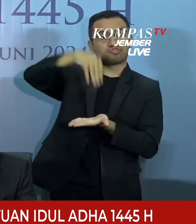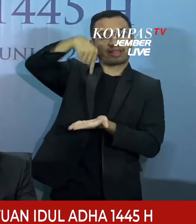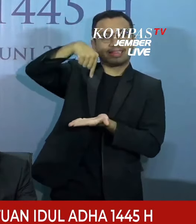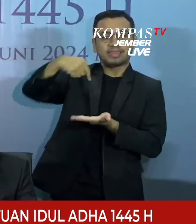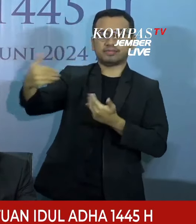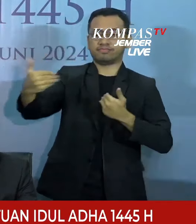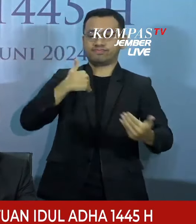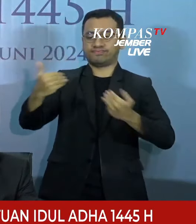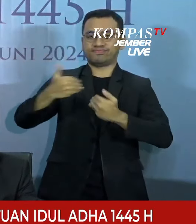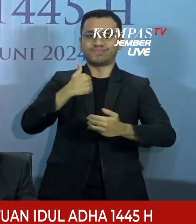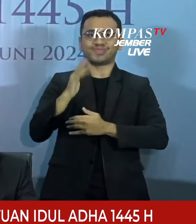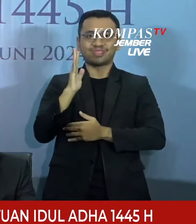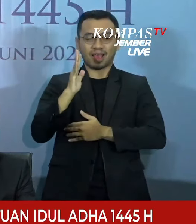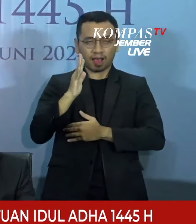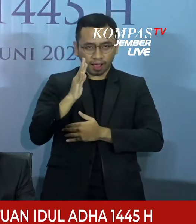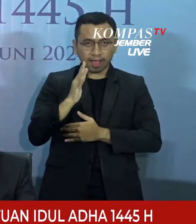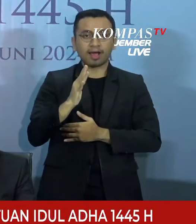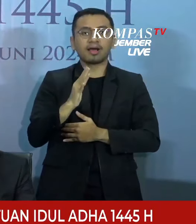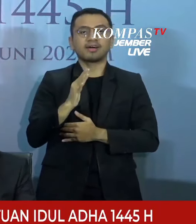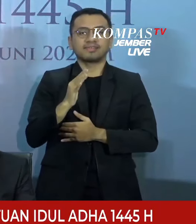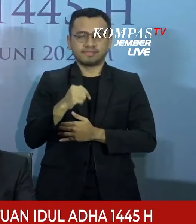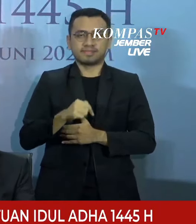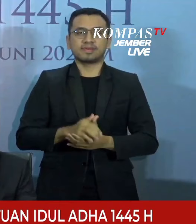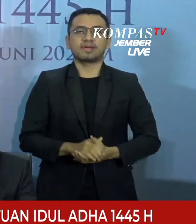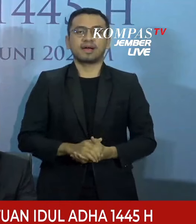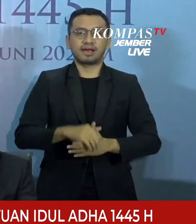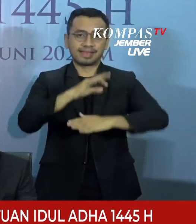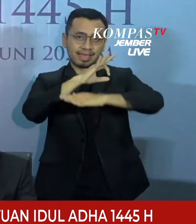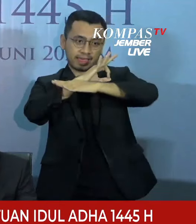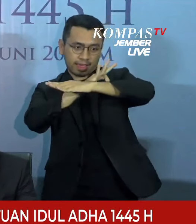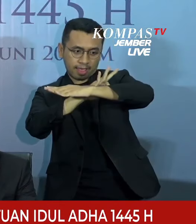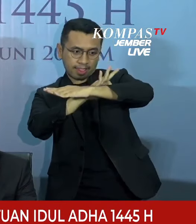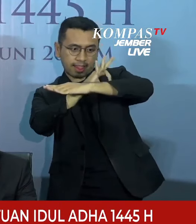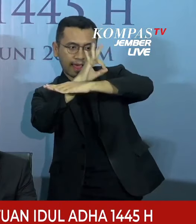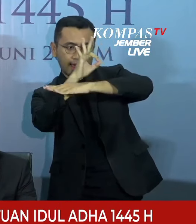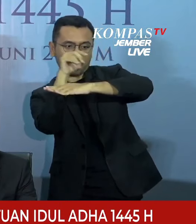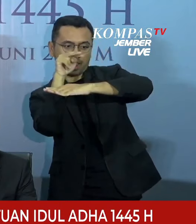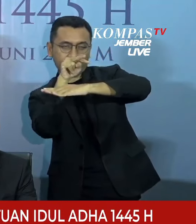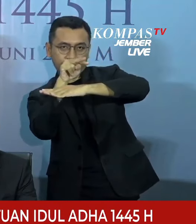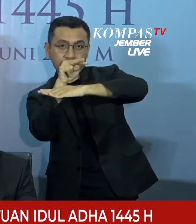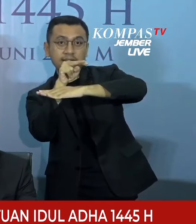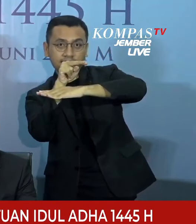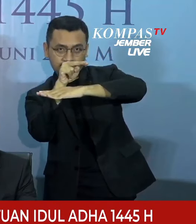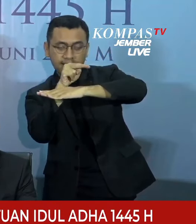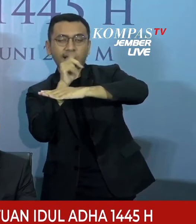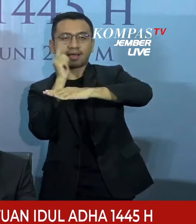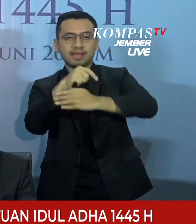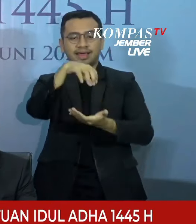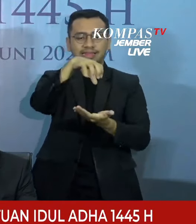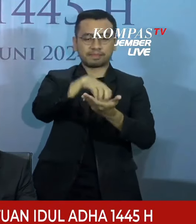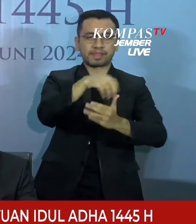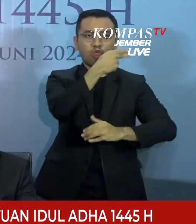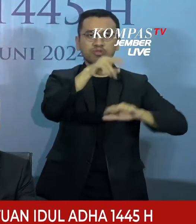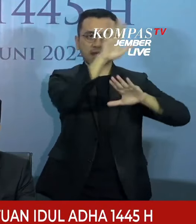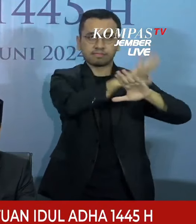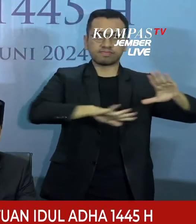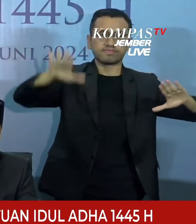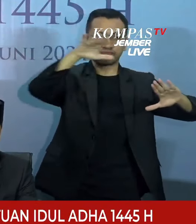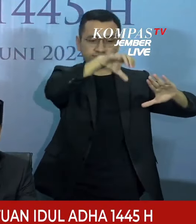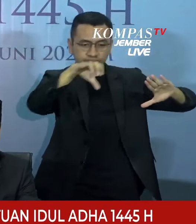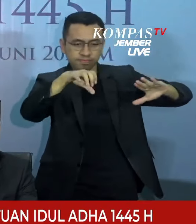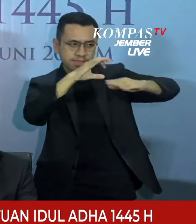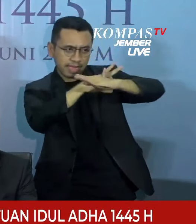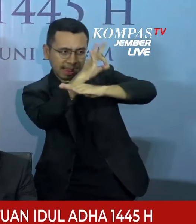mengkonfirmasi bahwa hilal terlihat di beberapa titik tersebut.